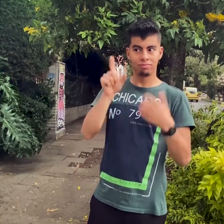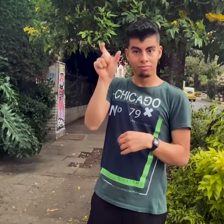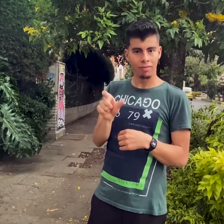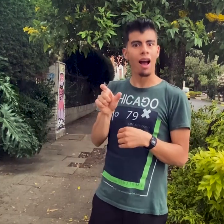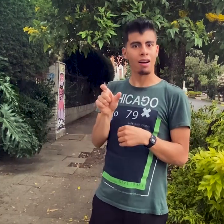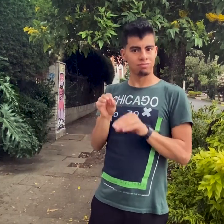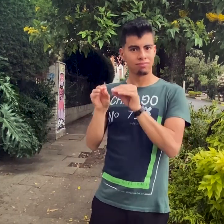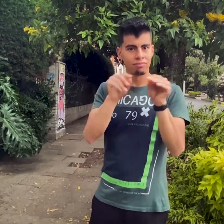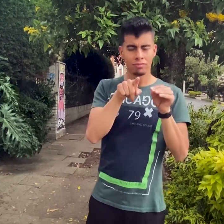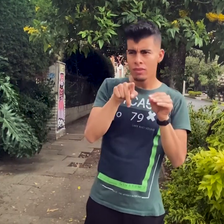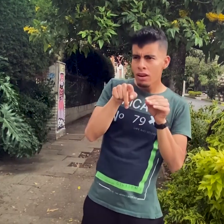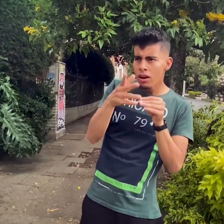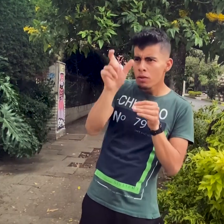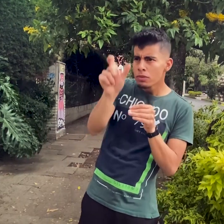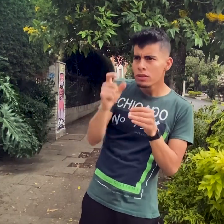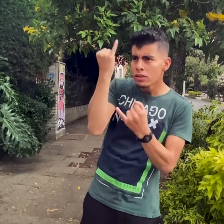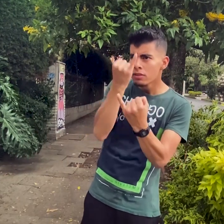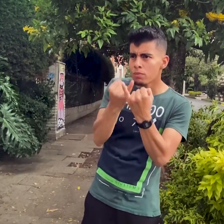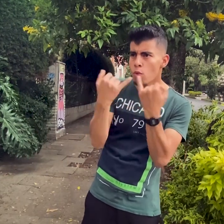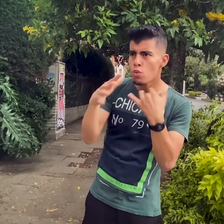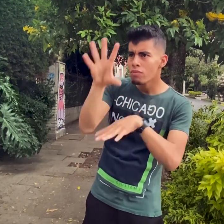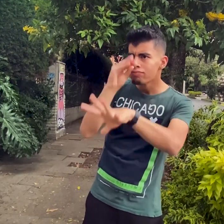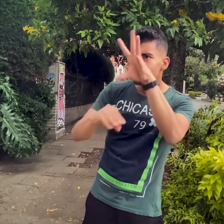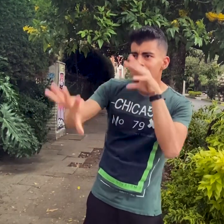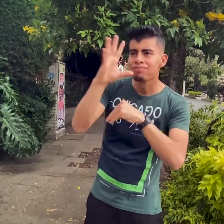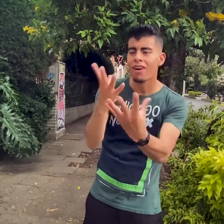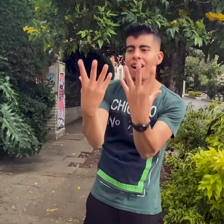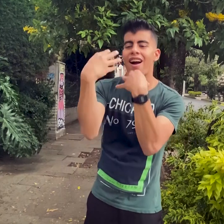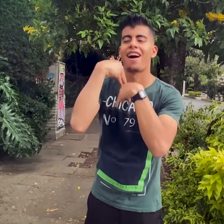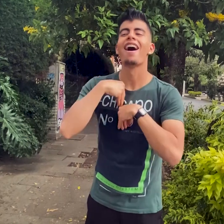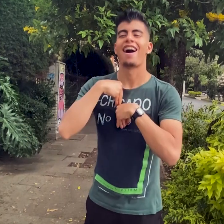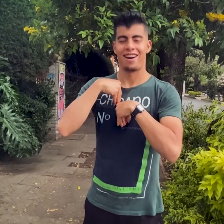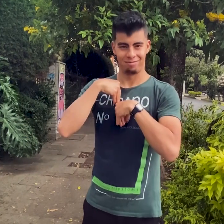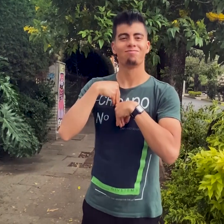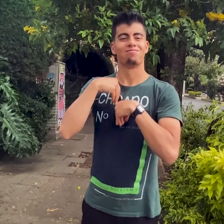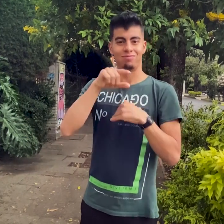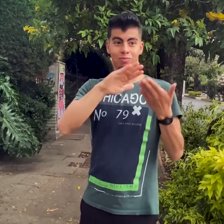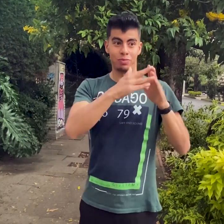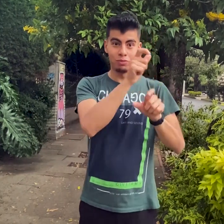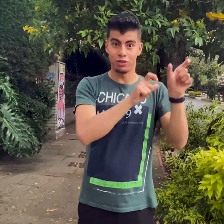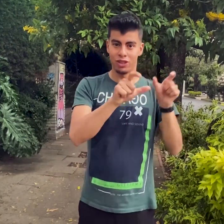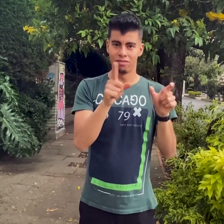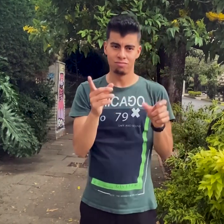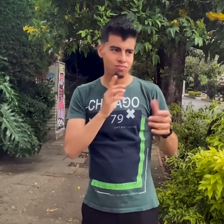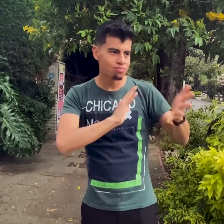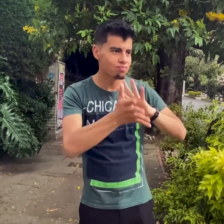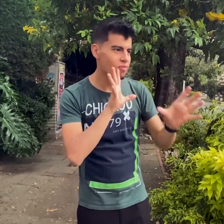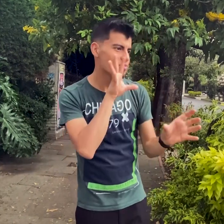la lengua y será más fácil adquirirla. Estarás inmerso dentro de la comunidad sorda, que te aportará en el dominio de la lengua.